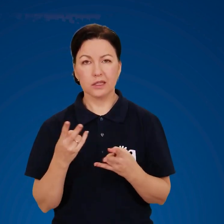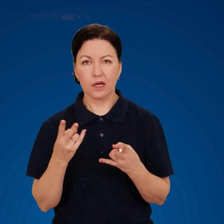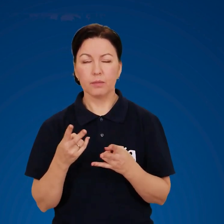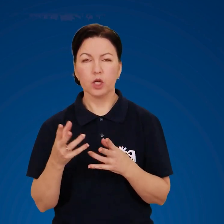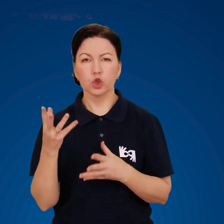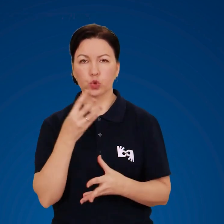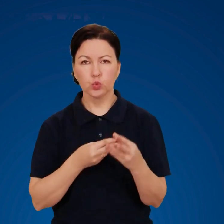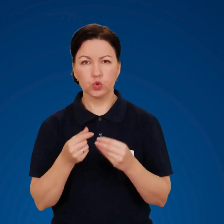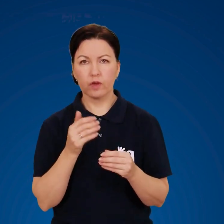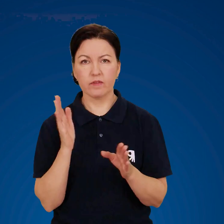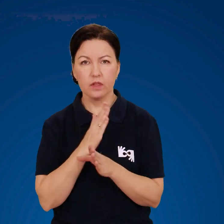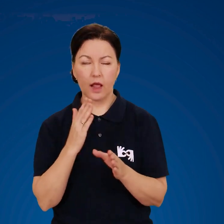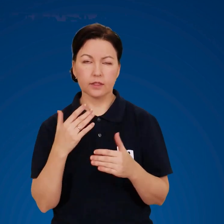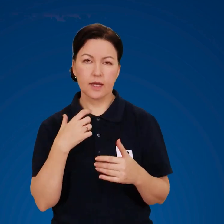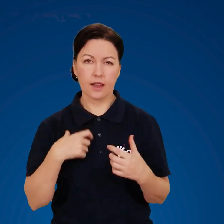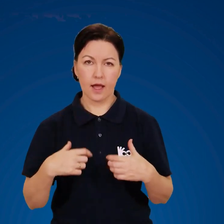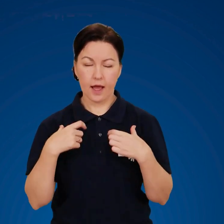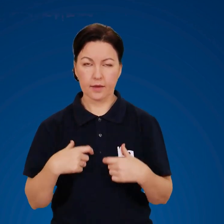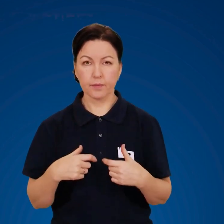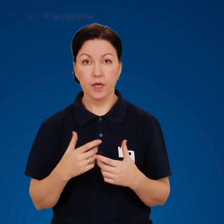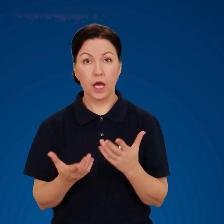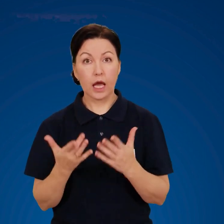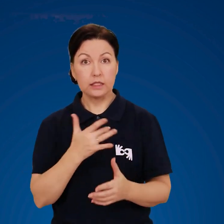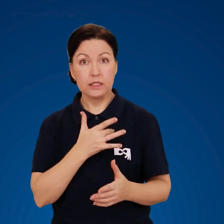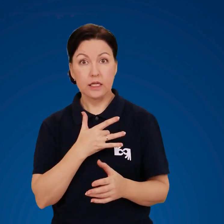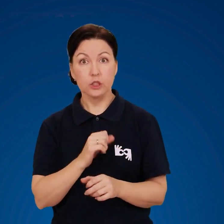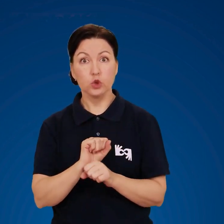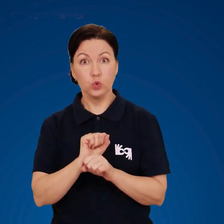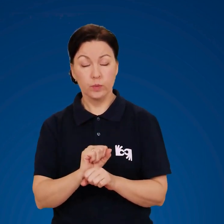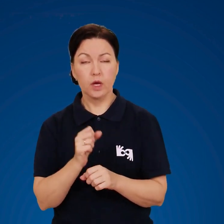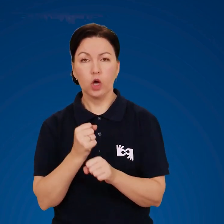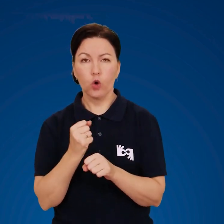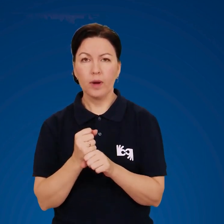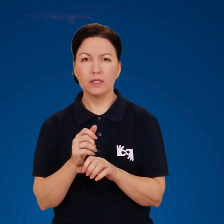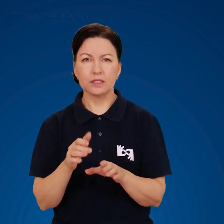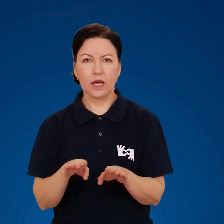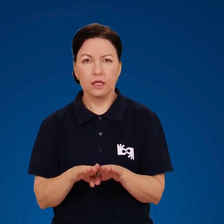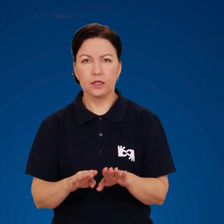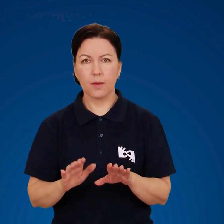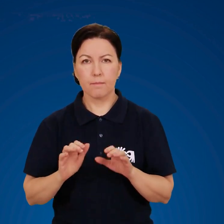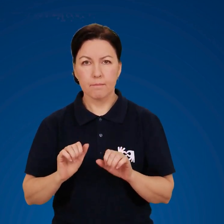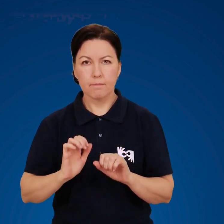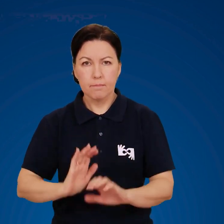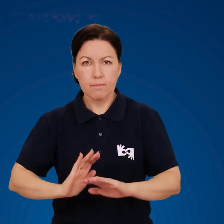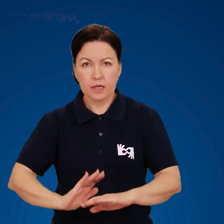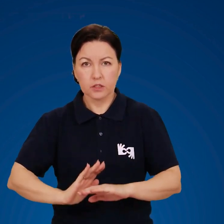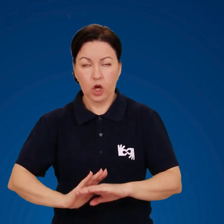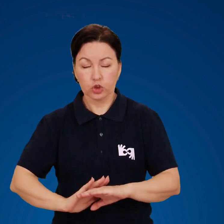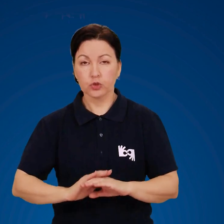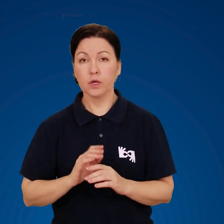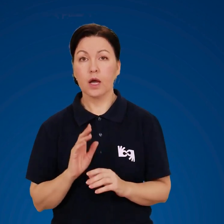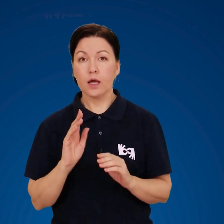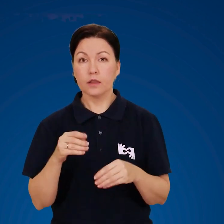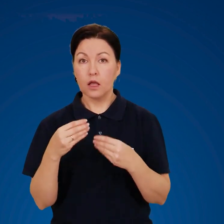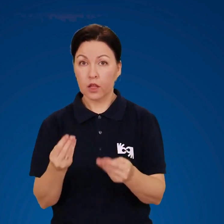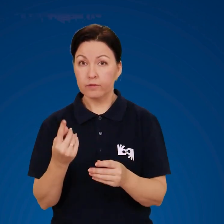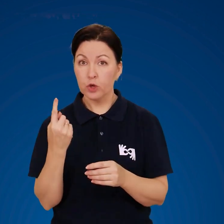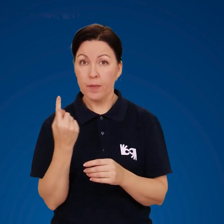При зупинці серця роблять його закритий масаж Надавши